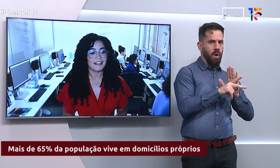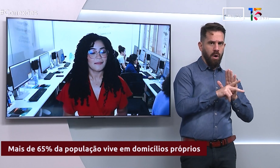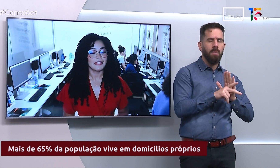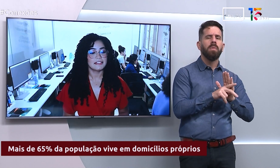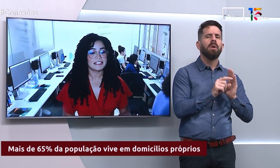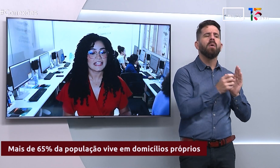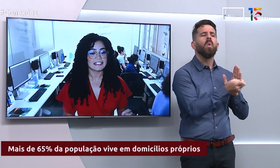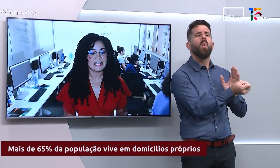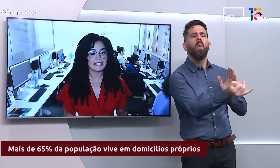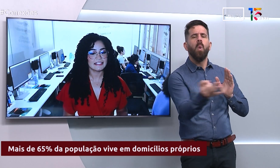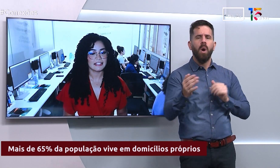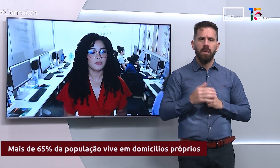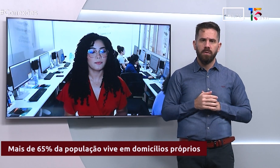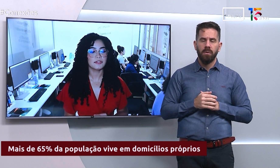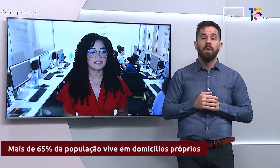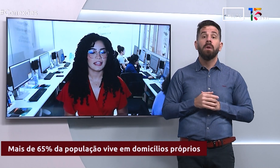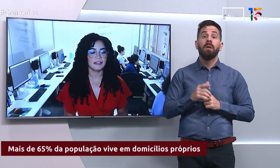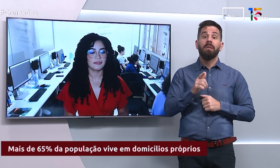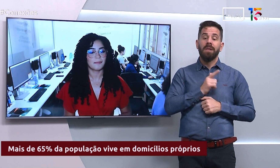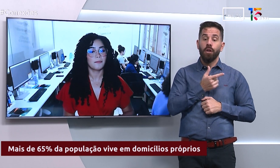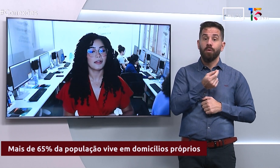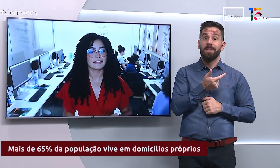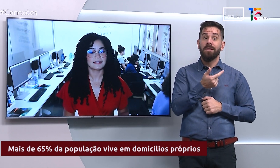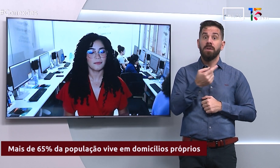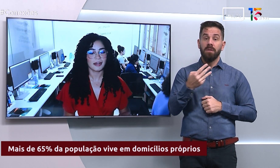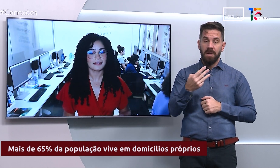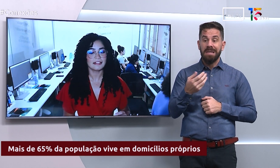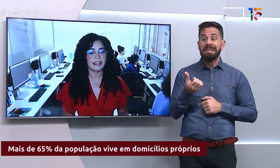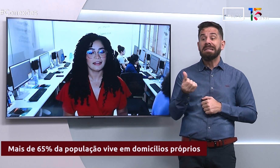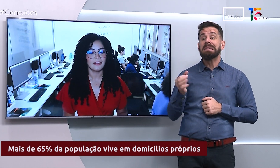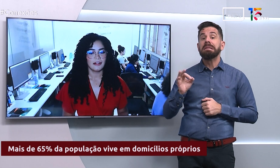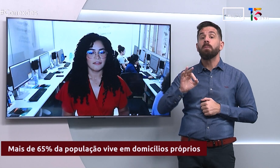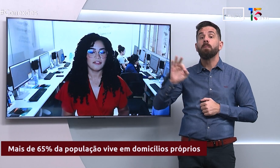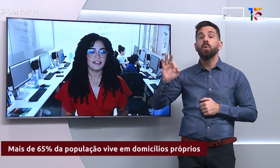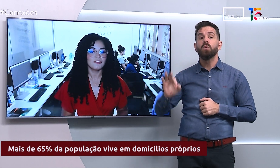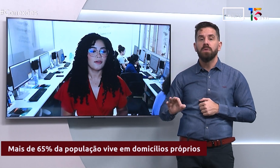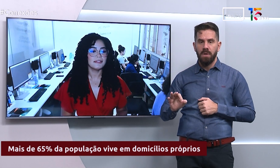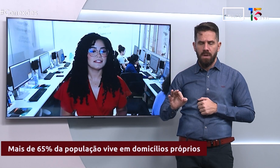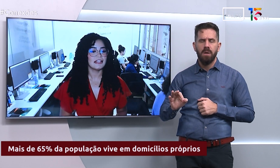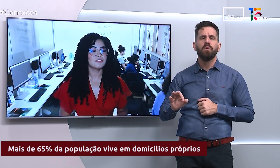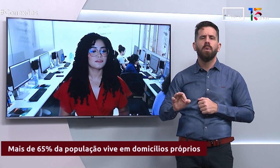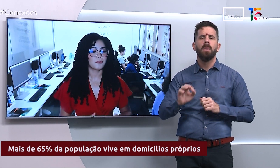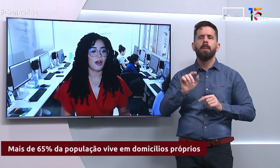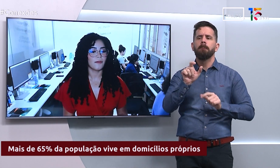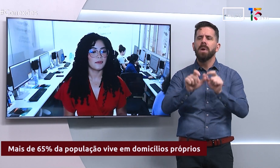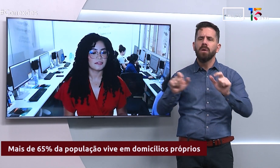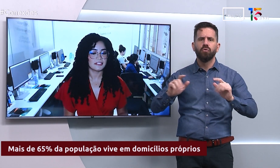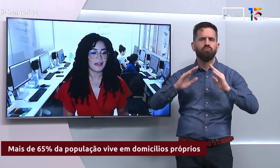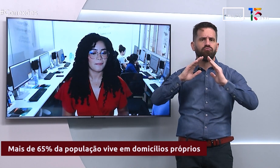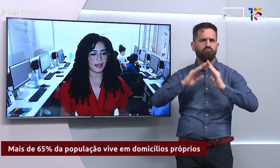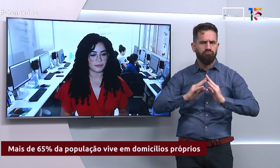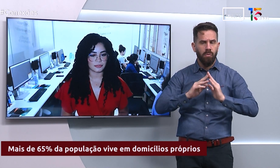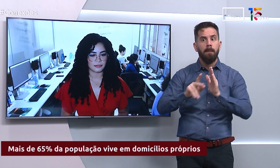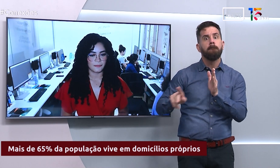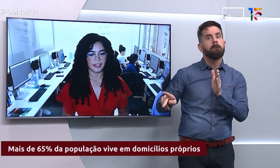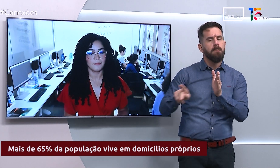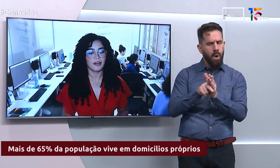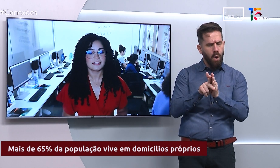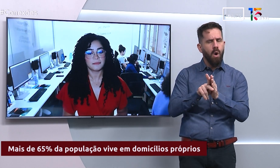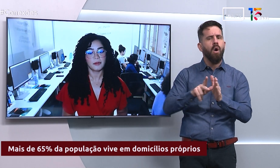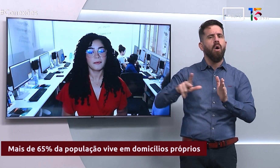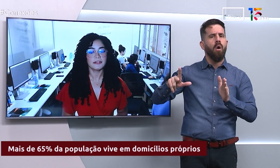aproximadamente 65% da população brasileira vive em domicílios próprios e de apagos.